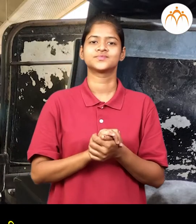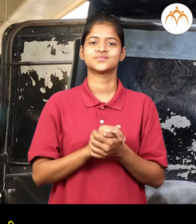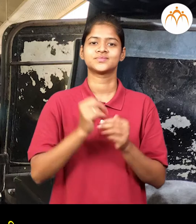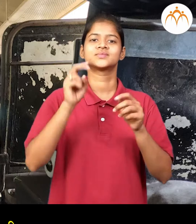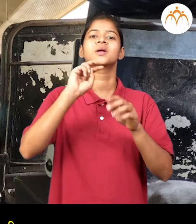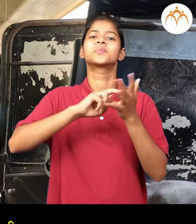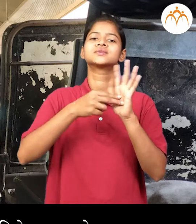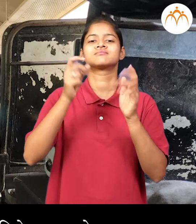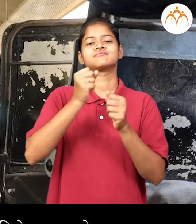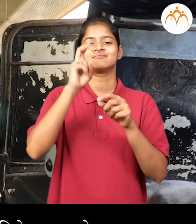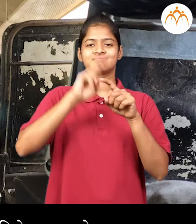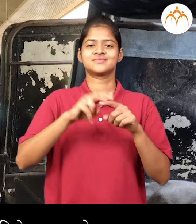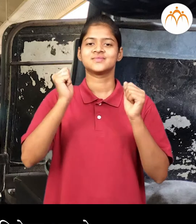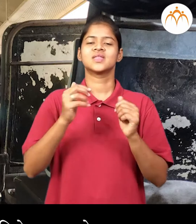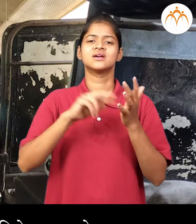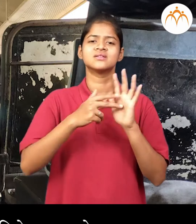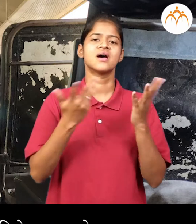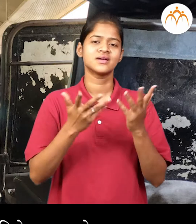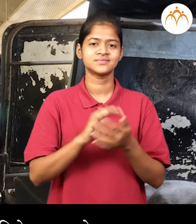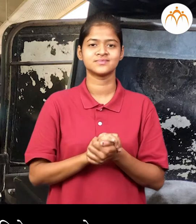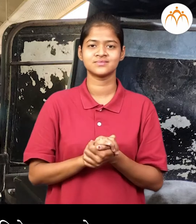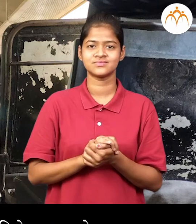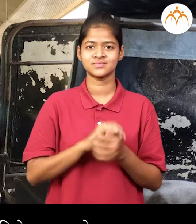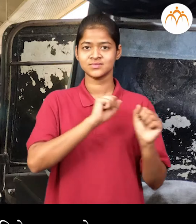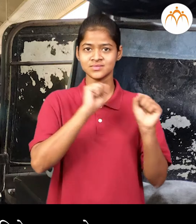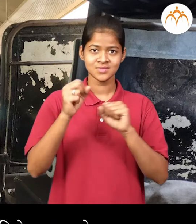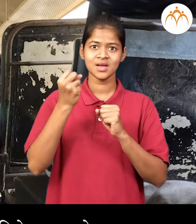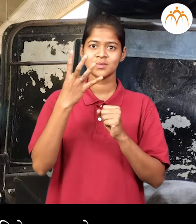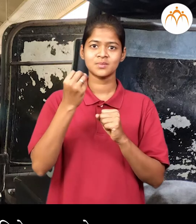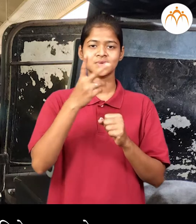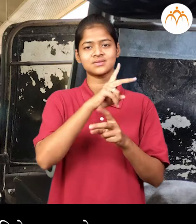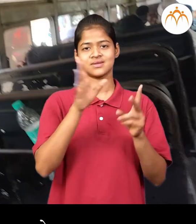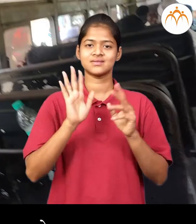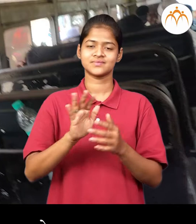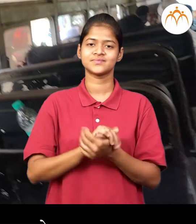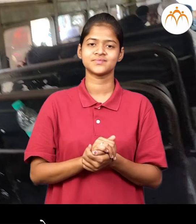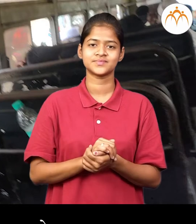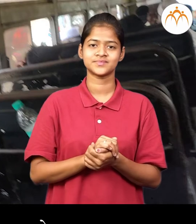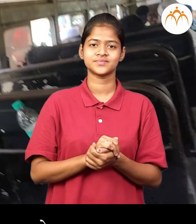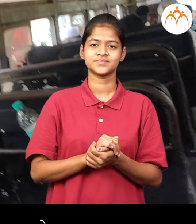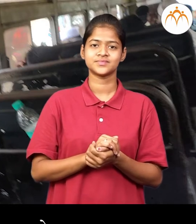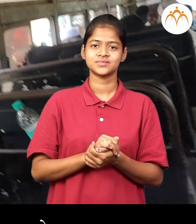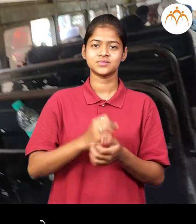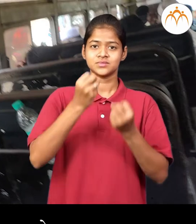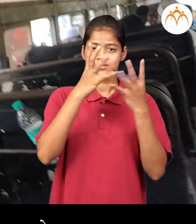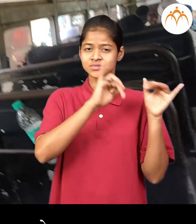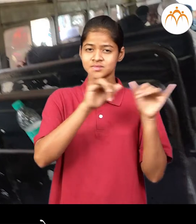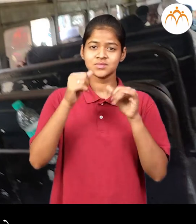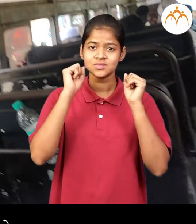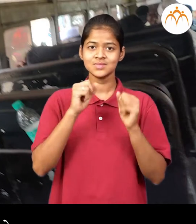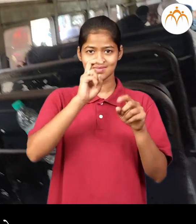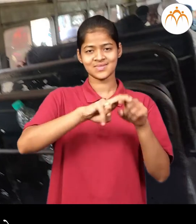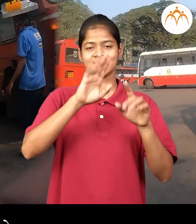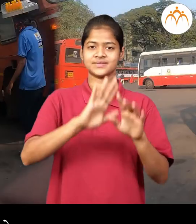जागा अपल्याला आसन क्रमांक दिलेलास्तो आपन त्या जागे वर बसायचे